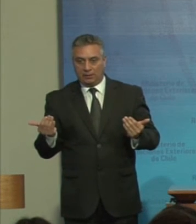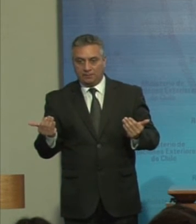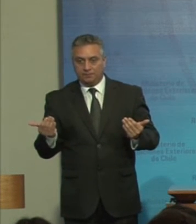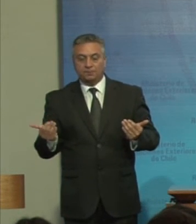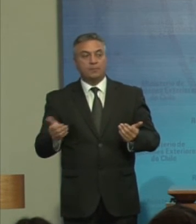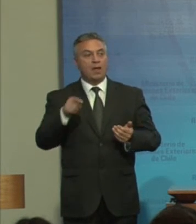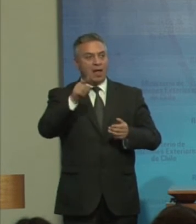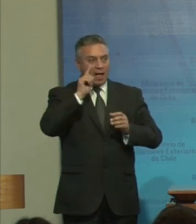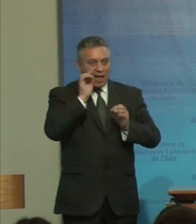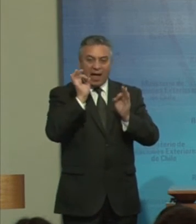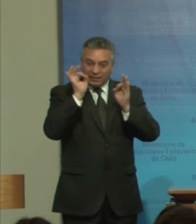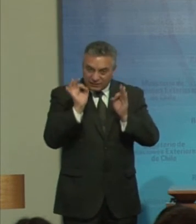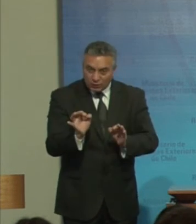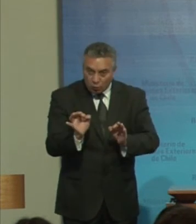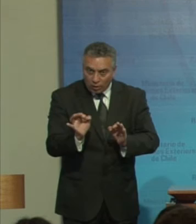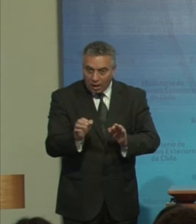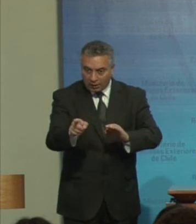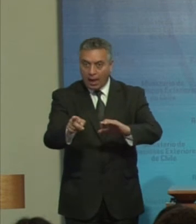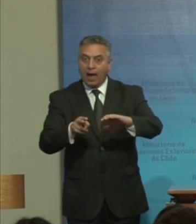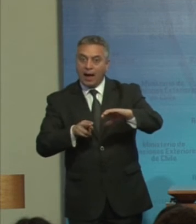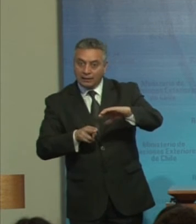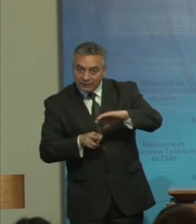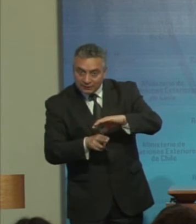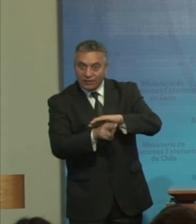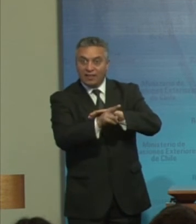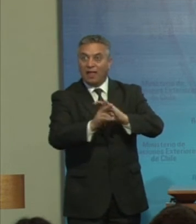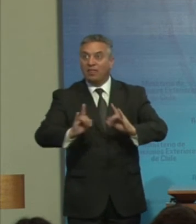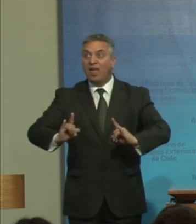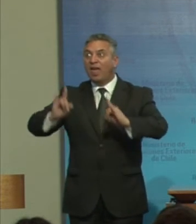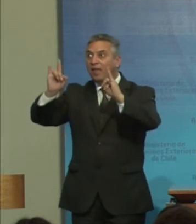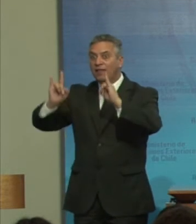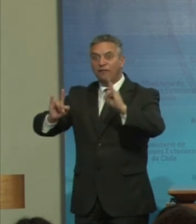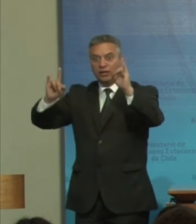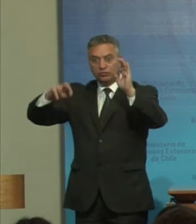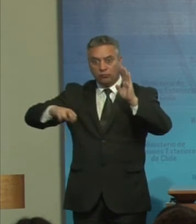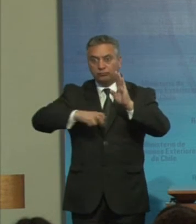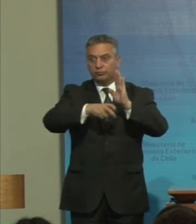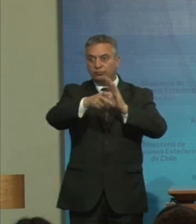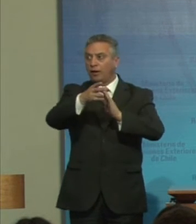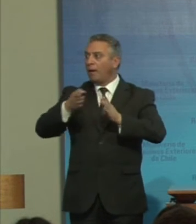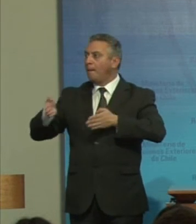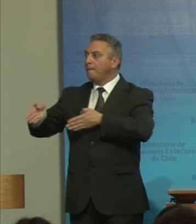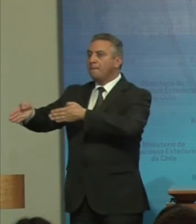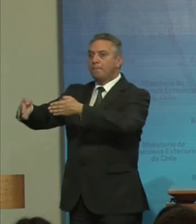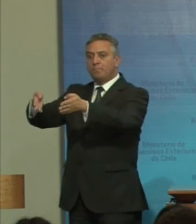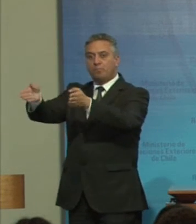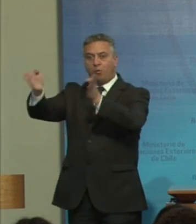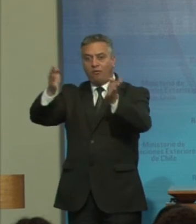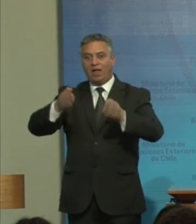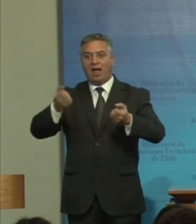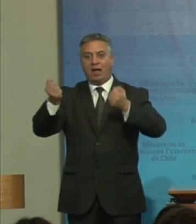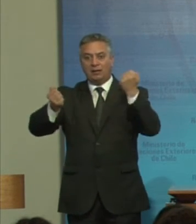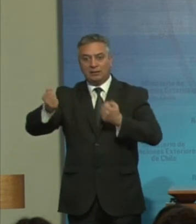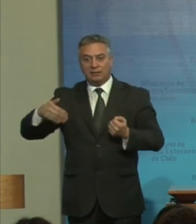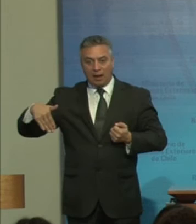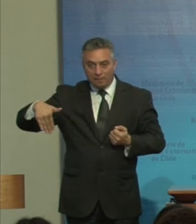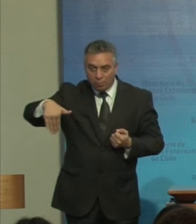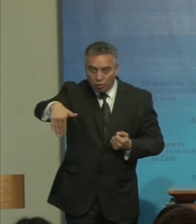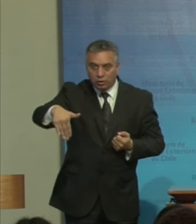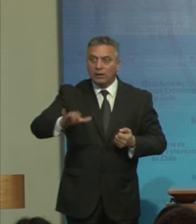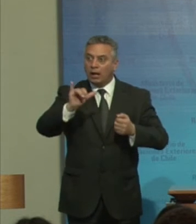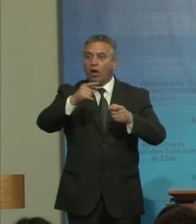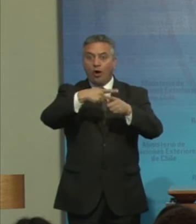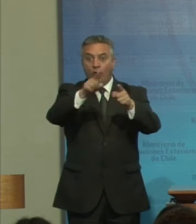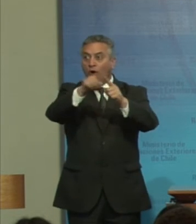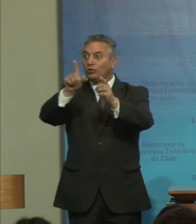Asegurar La accesibilidad De los edificios Vías públicas Transportes Y otras instalaciones